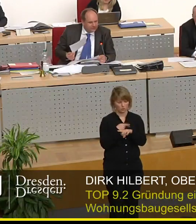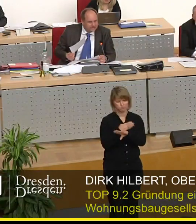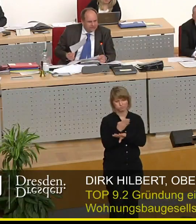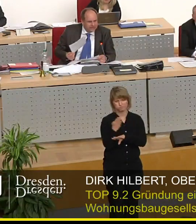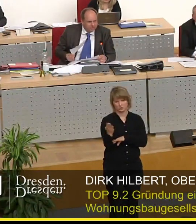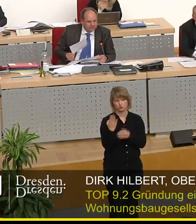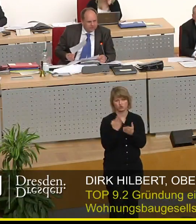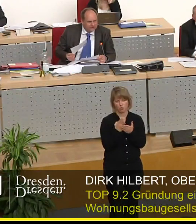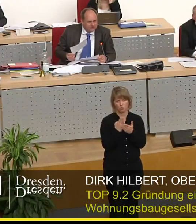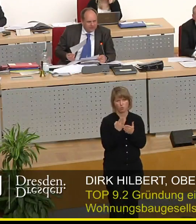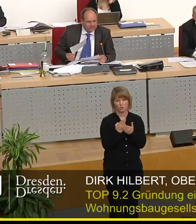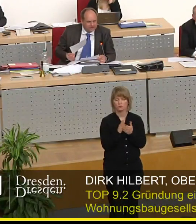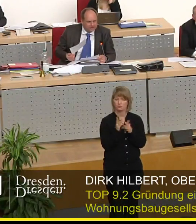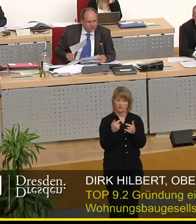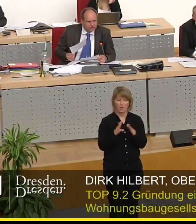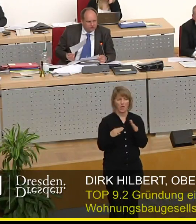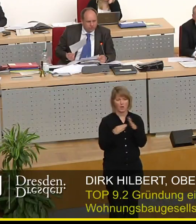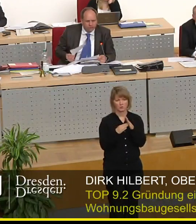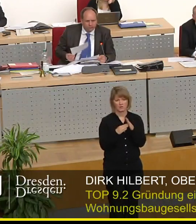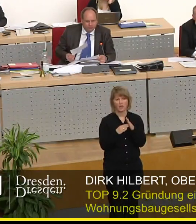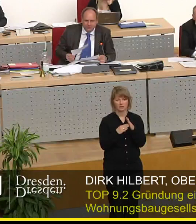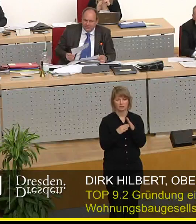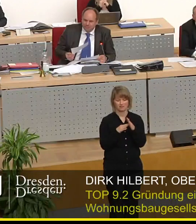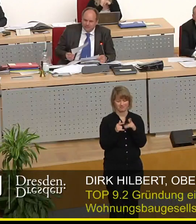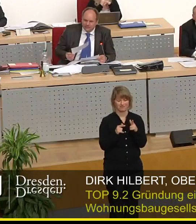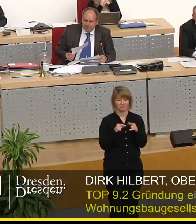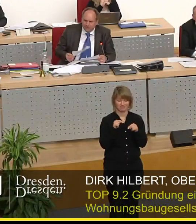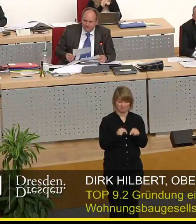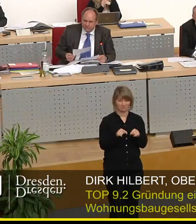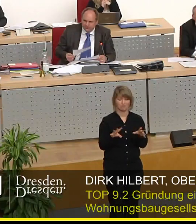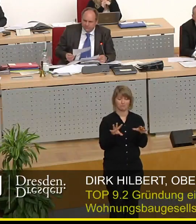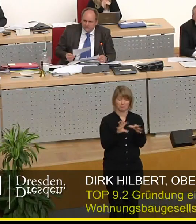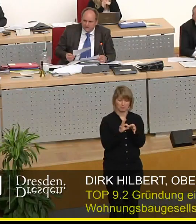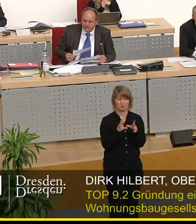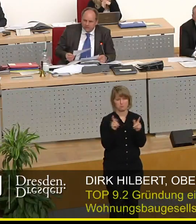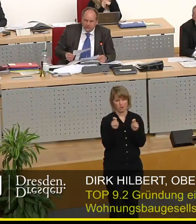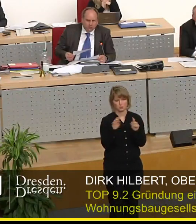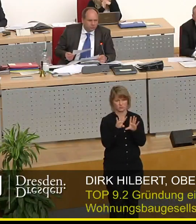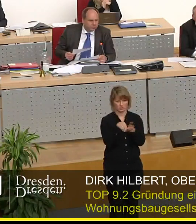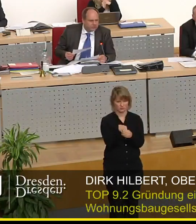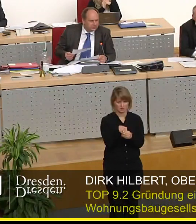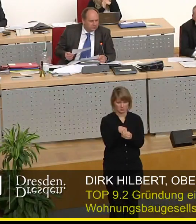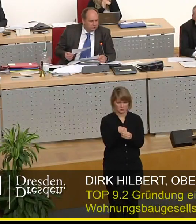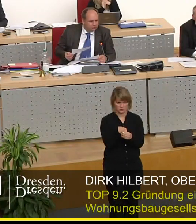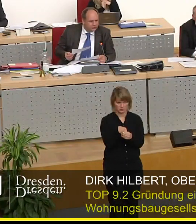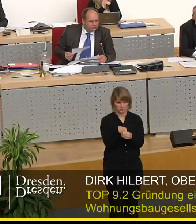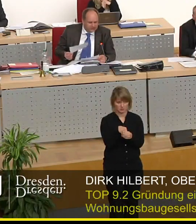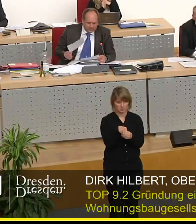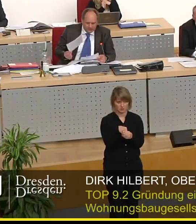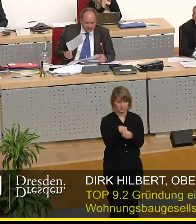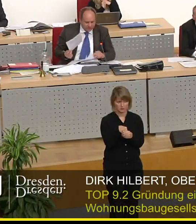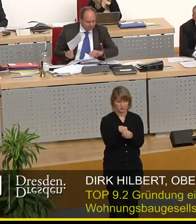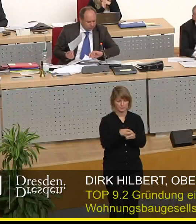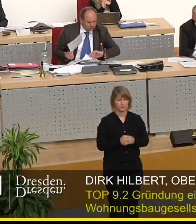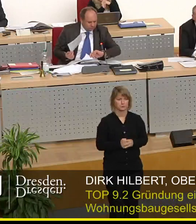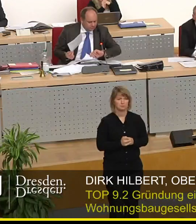dass wir die Auszeit vielleicht an dieser Stelle verknüpfen mit der Pause und uns